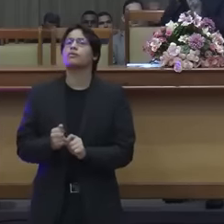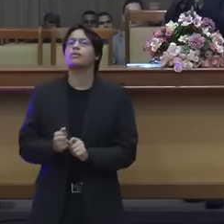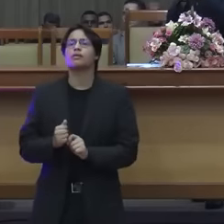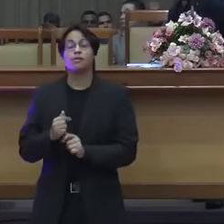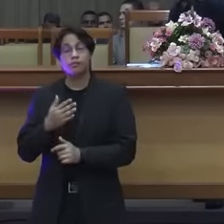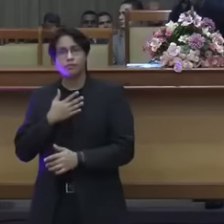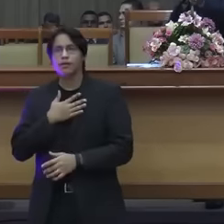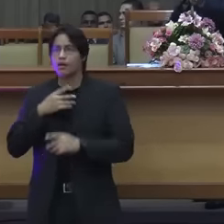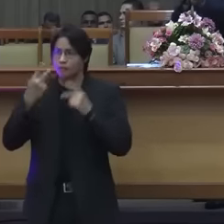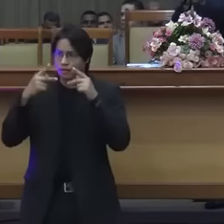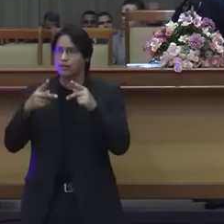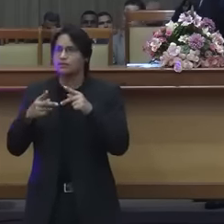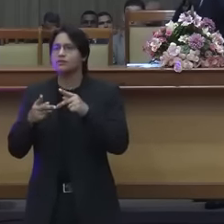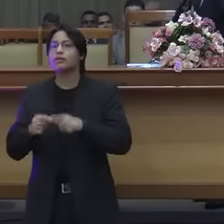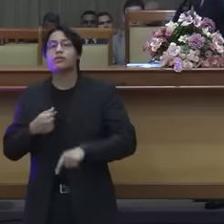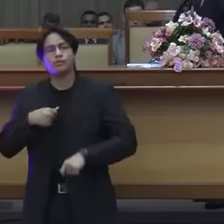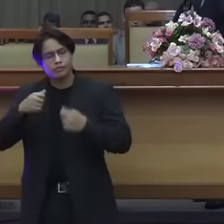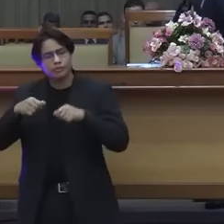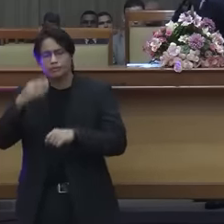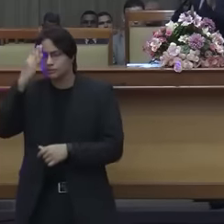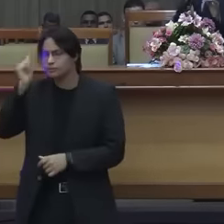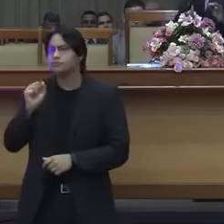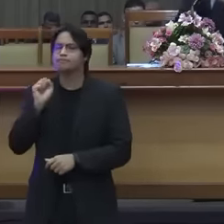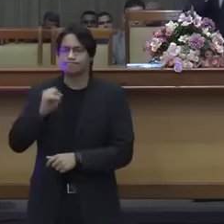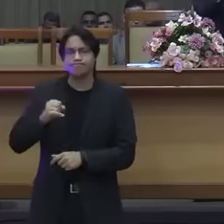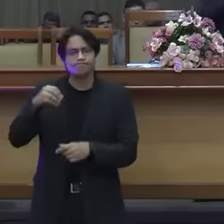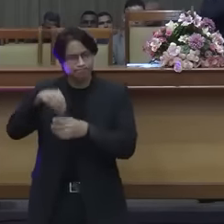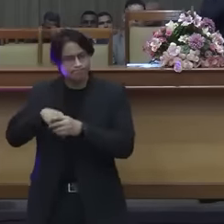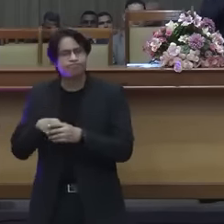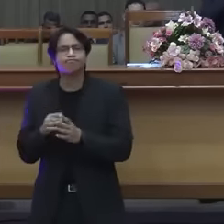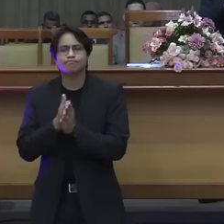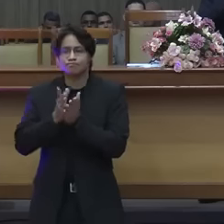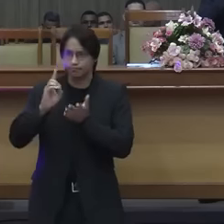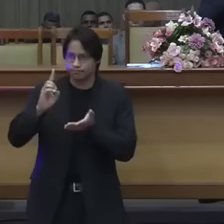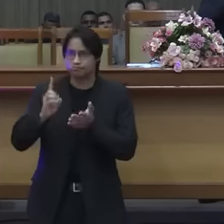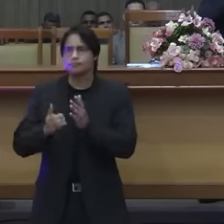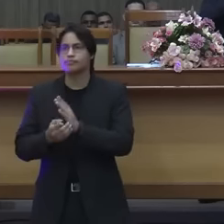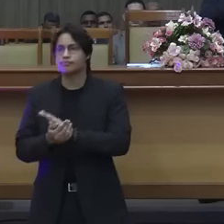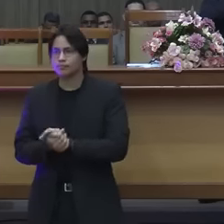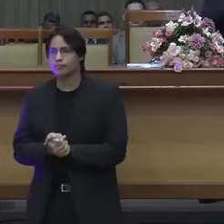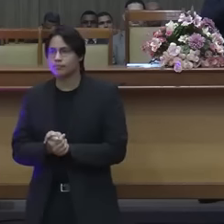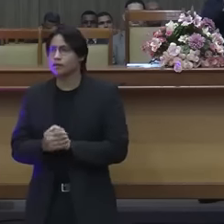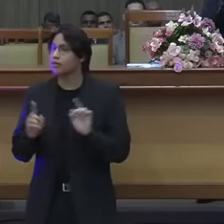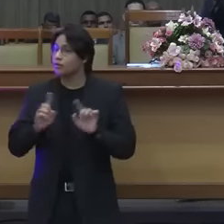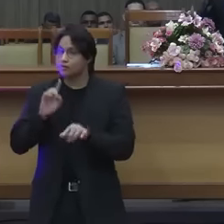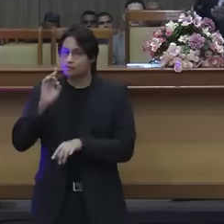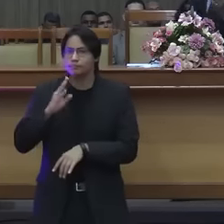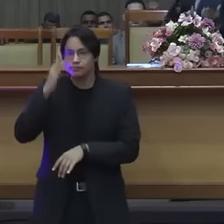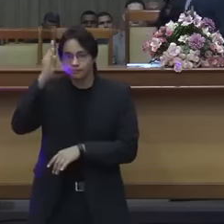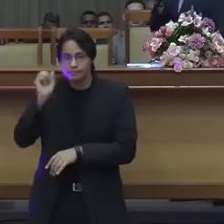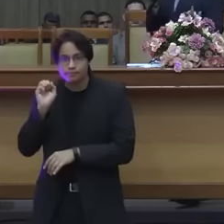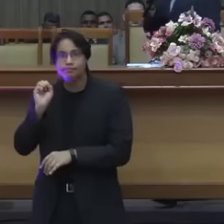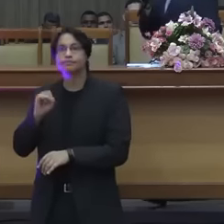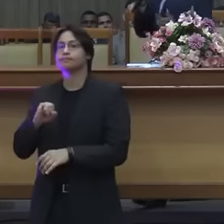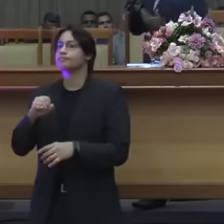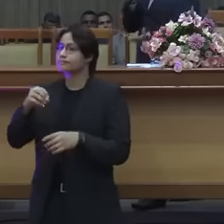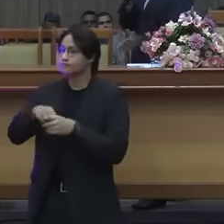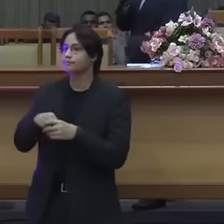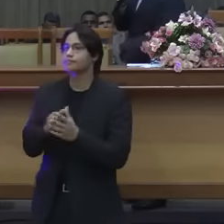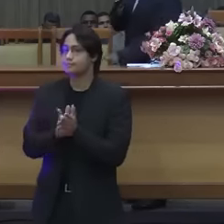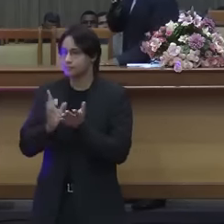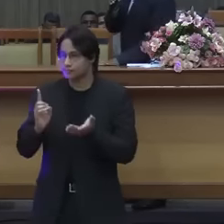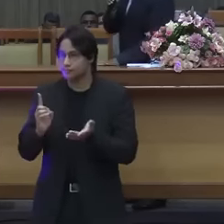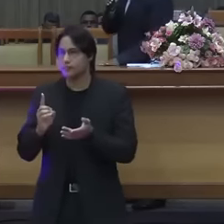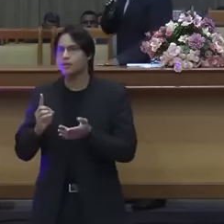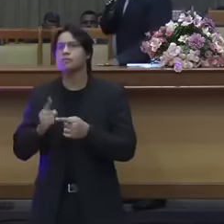está na Bíblia. Mas olhem para cá, não é apenas saber se está na Bíblia, porque tem gente que usa a Bíblia até para matar.